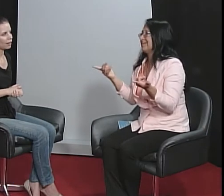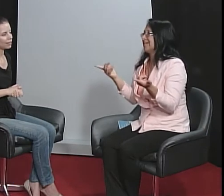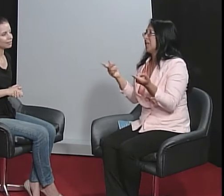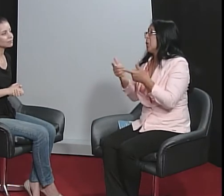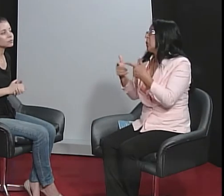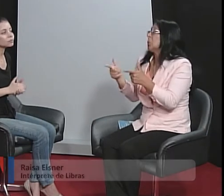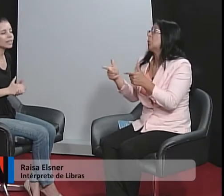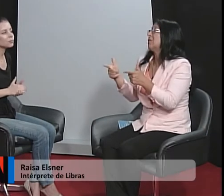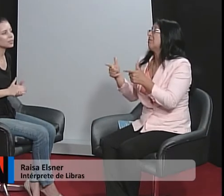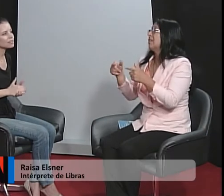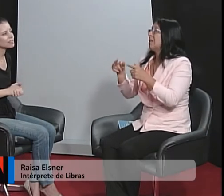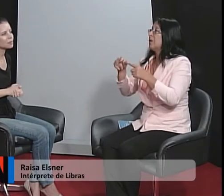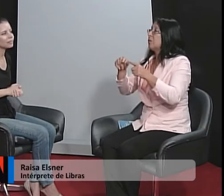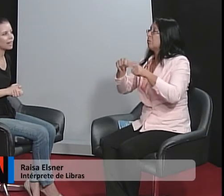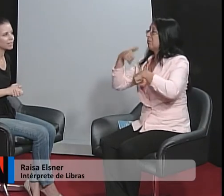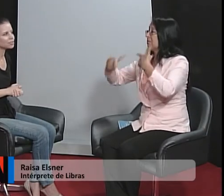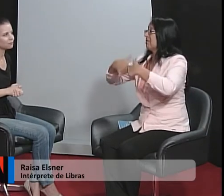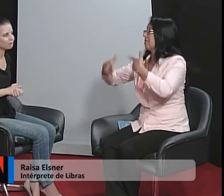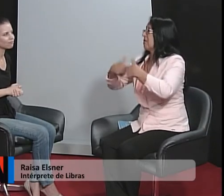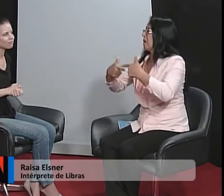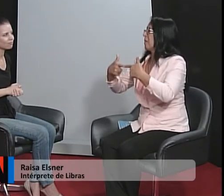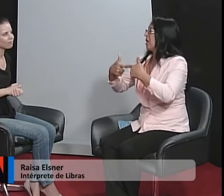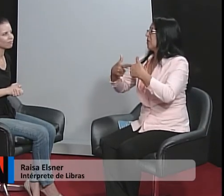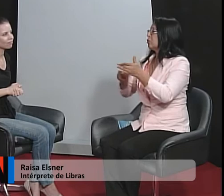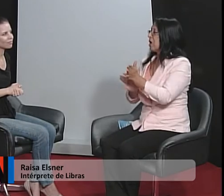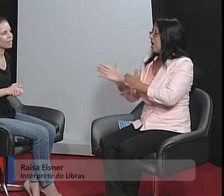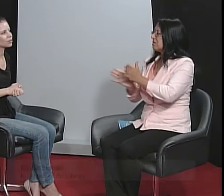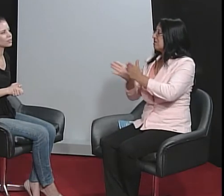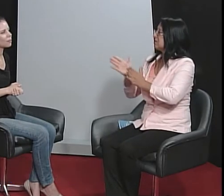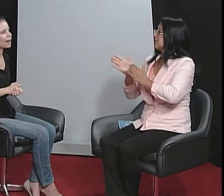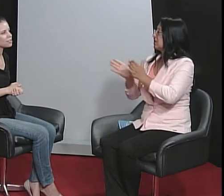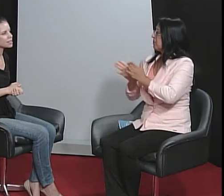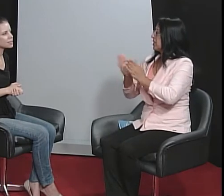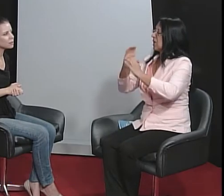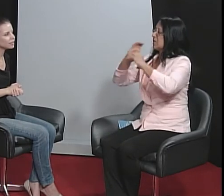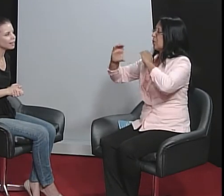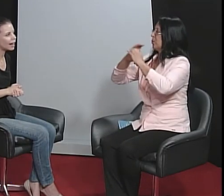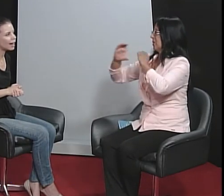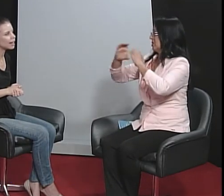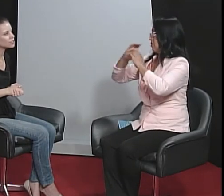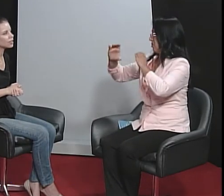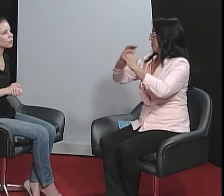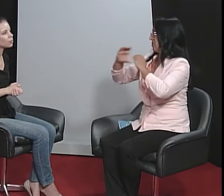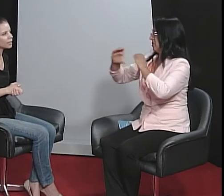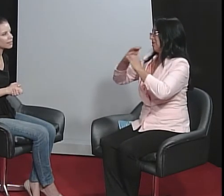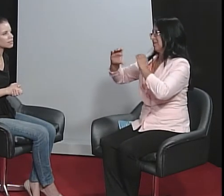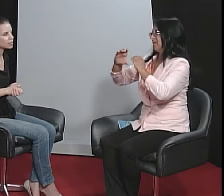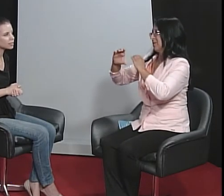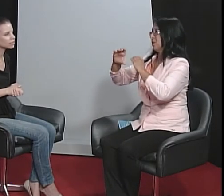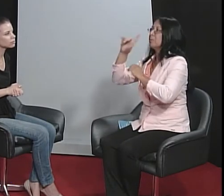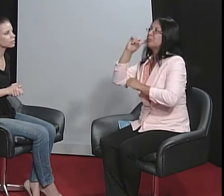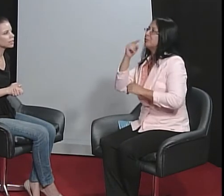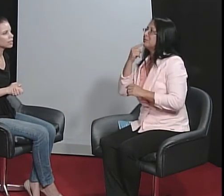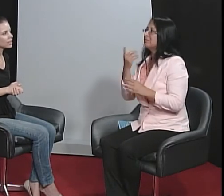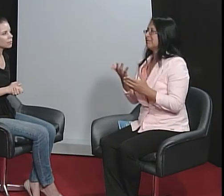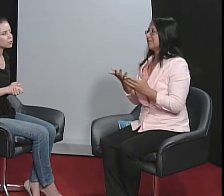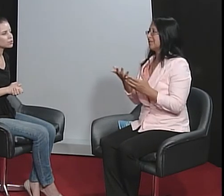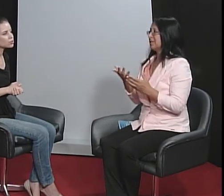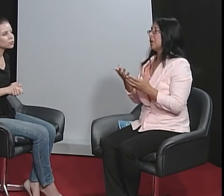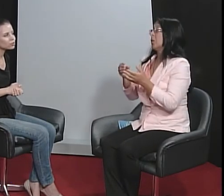não tem muita acessibilidade. É, o trabalho de acessibilidade, da comunicação, para o surdo,